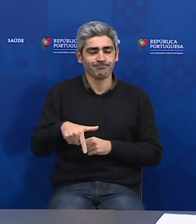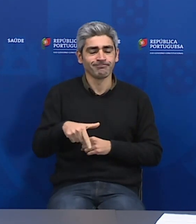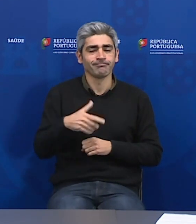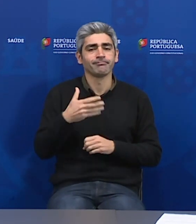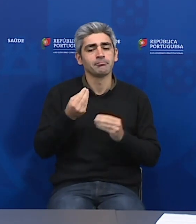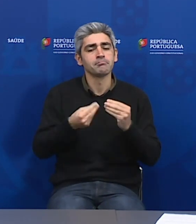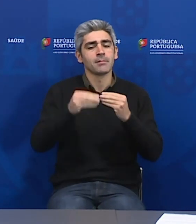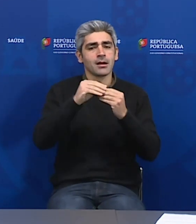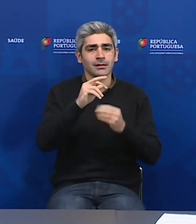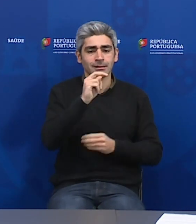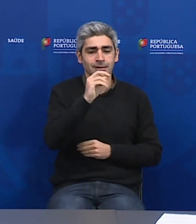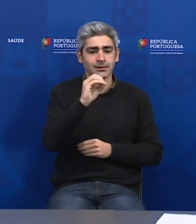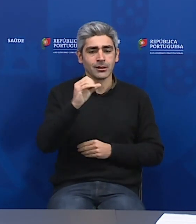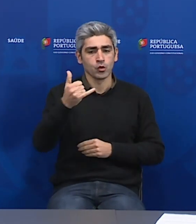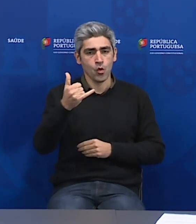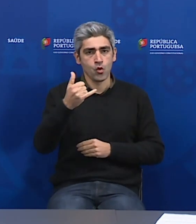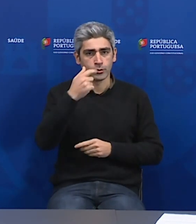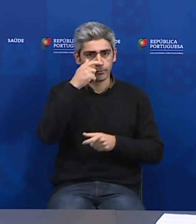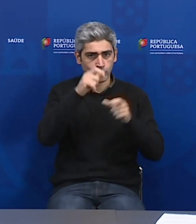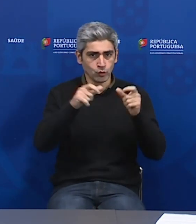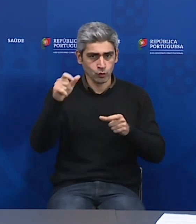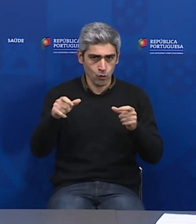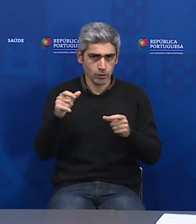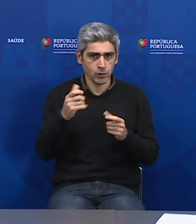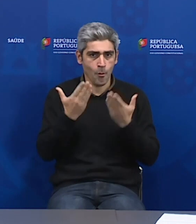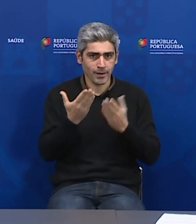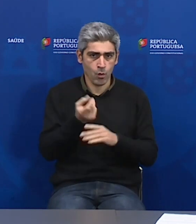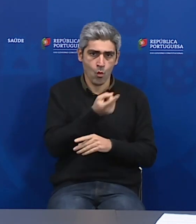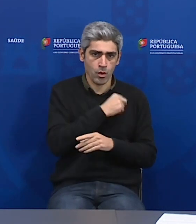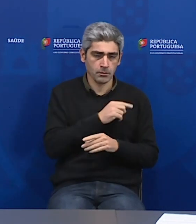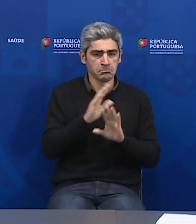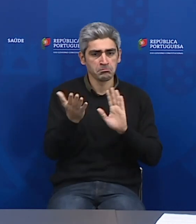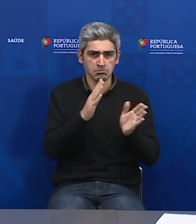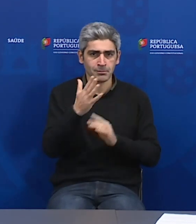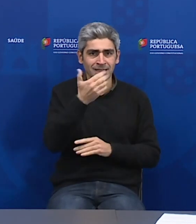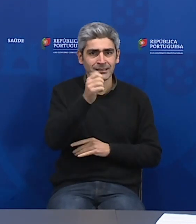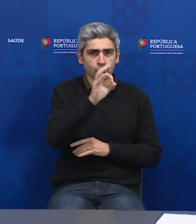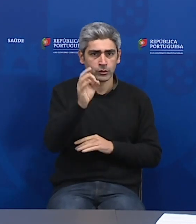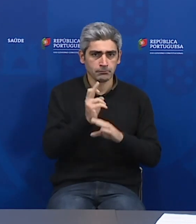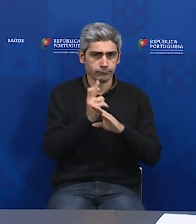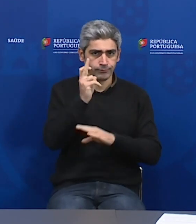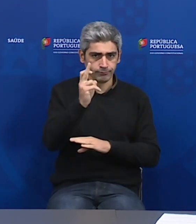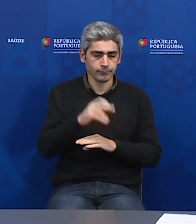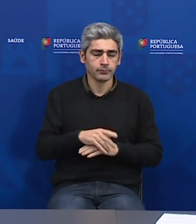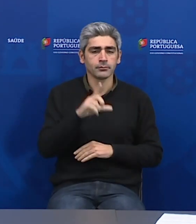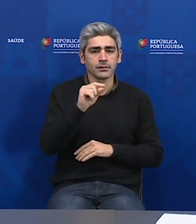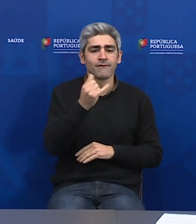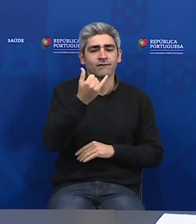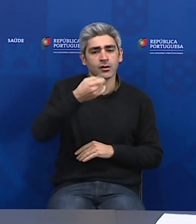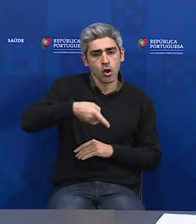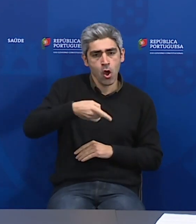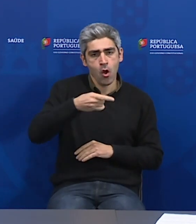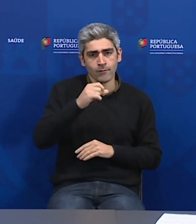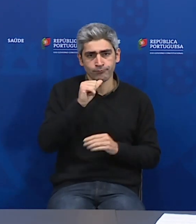302 que no dia de ontem, cerca de 15%. Registam-se 29 óbitos que